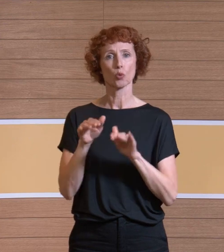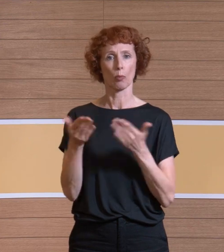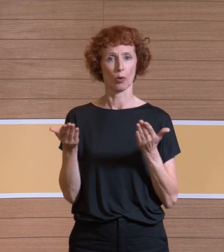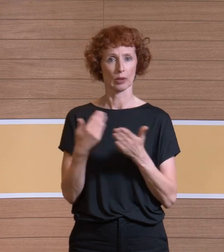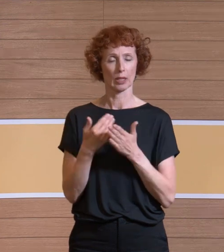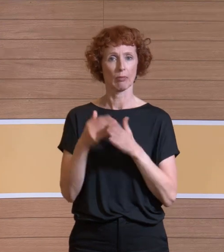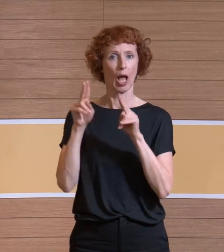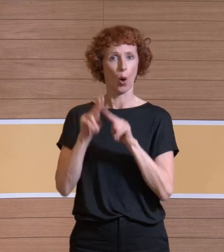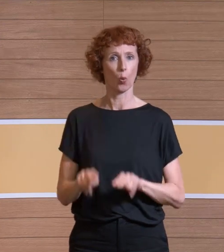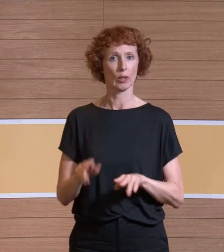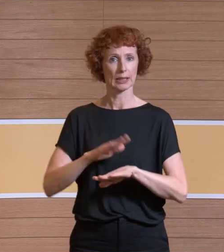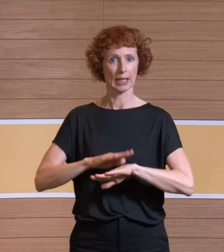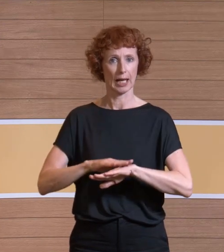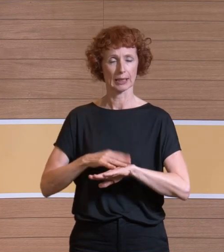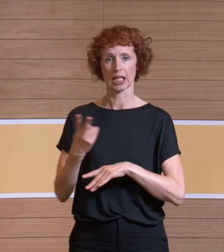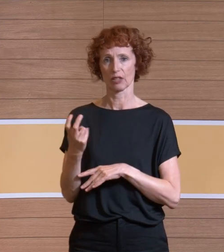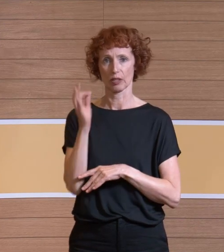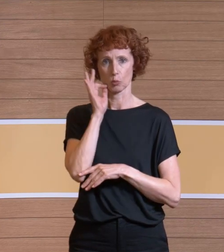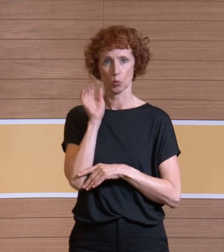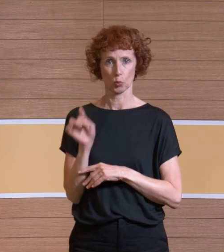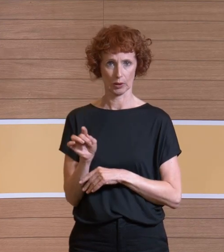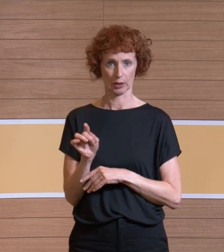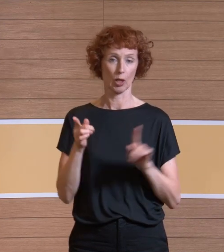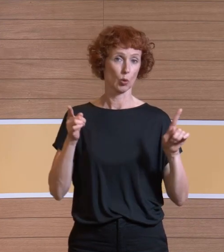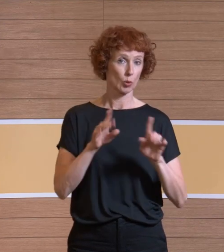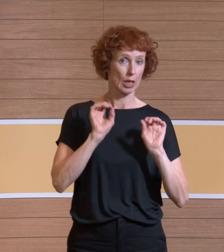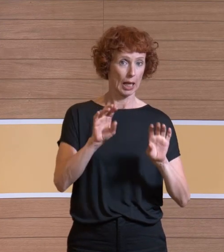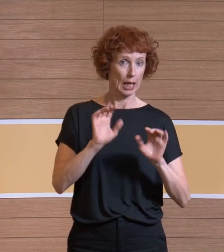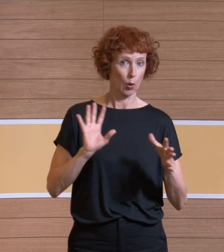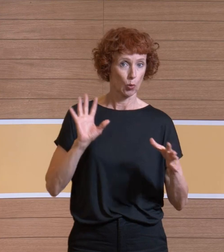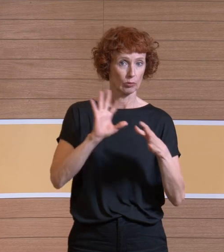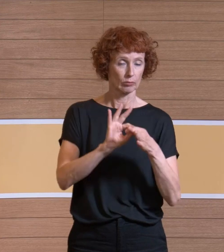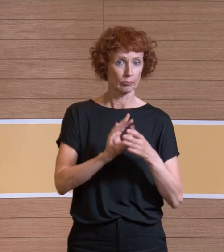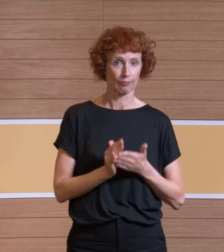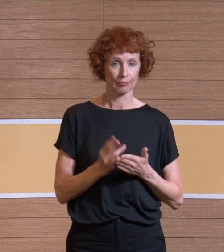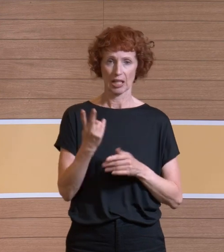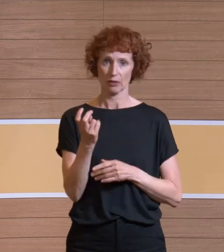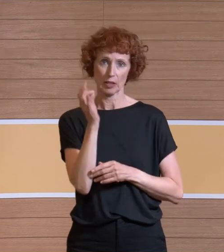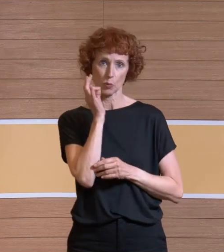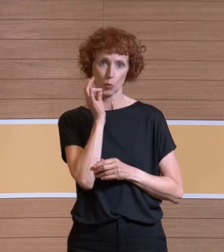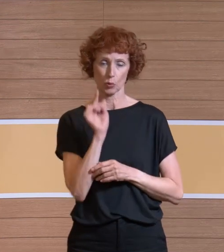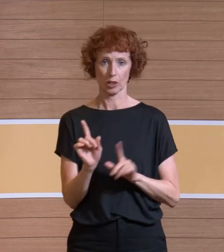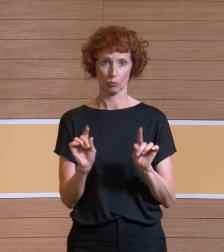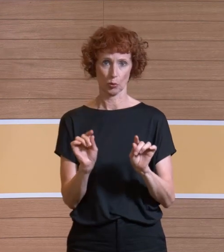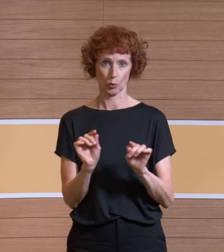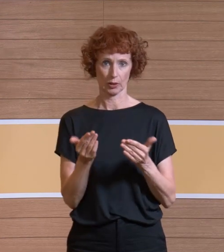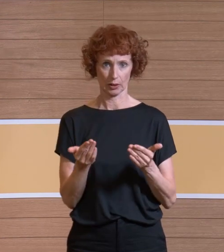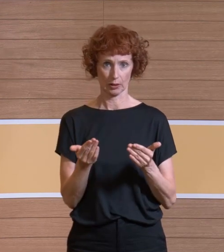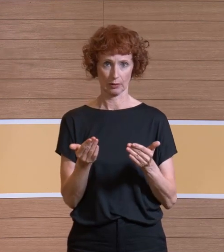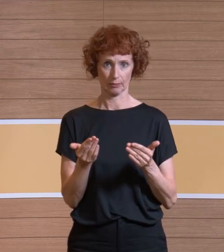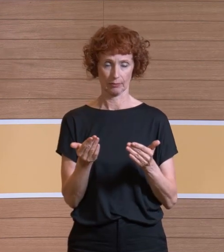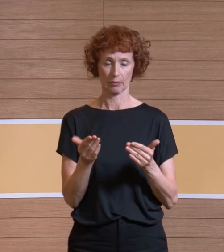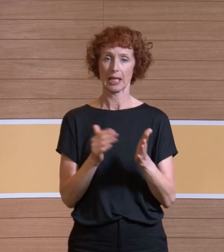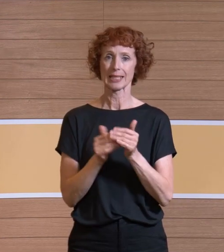Die liegen bei 20 Minuten. Kurze Erklärung noch mal dazu. 20 Minuten bedeutet halt, dass das